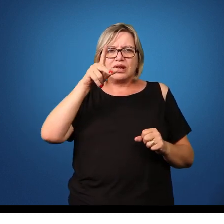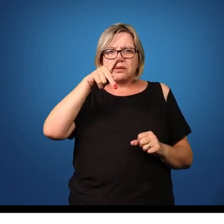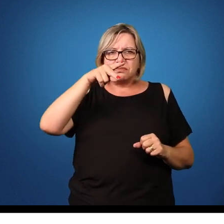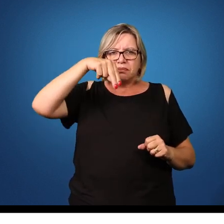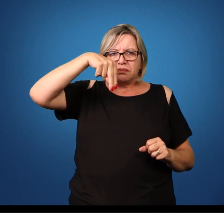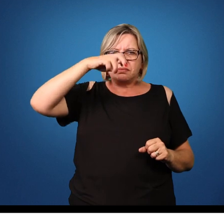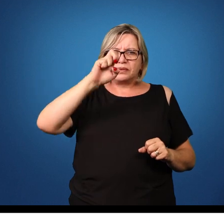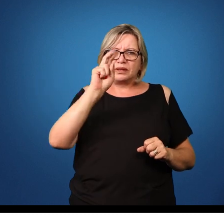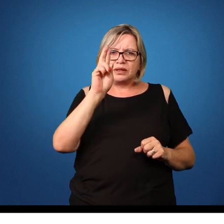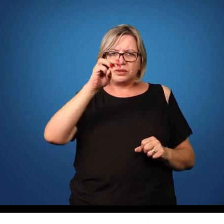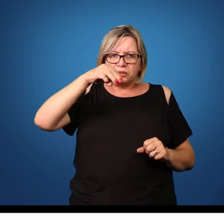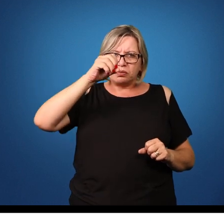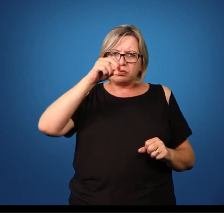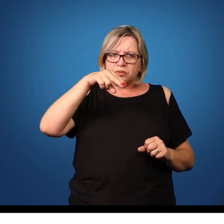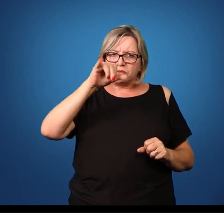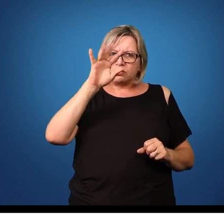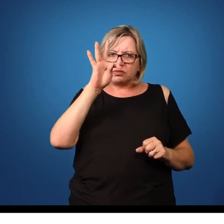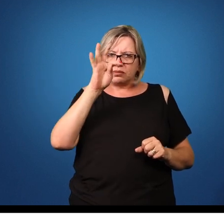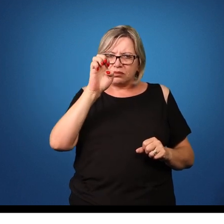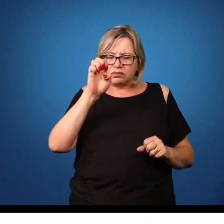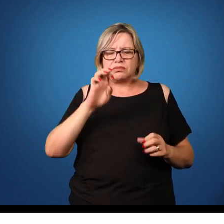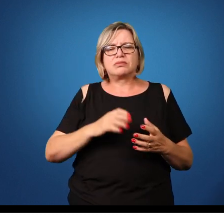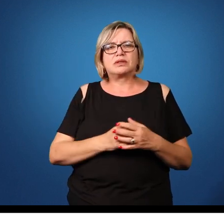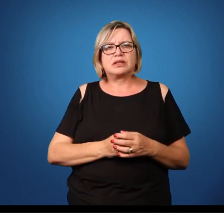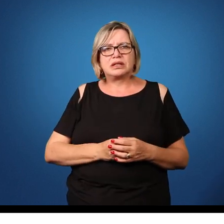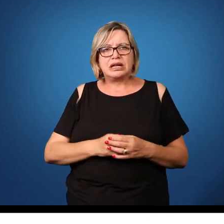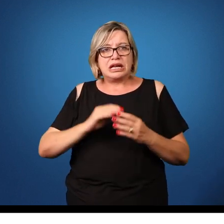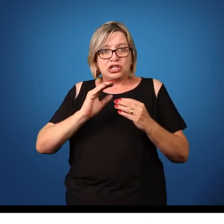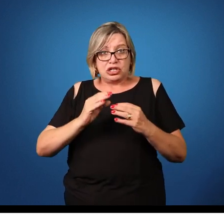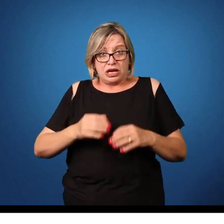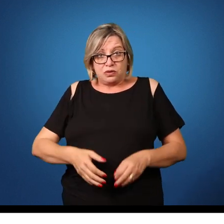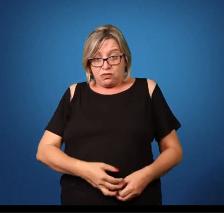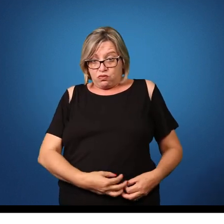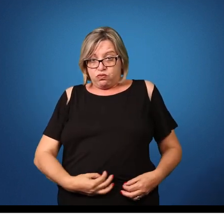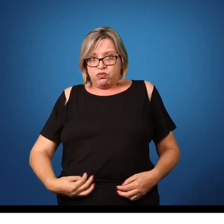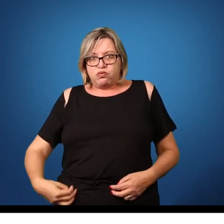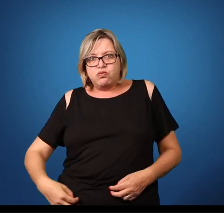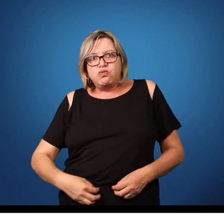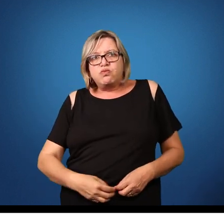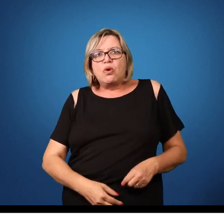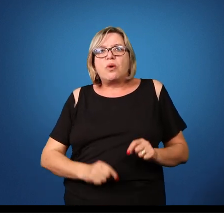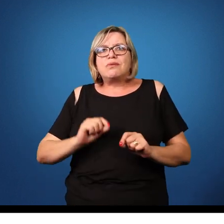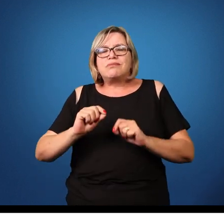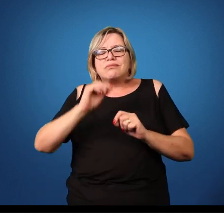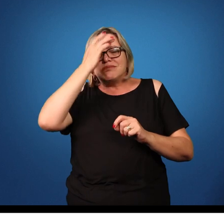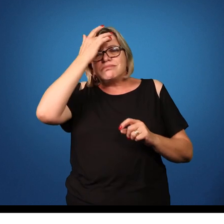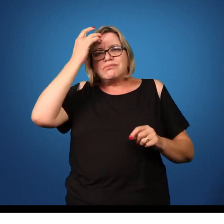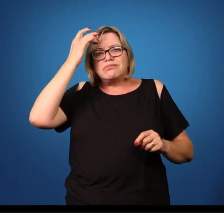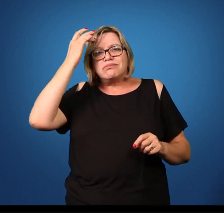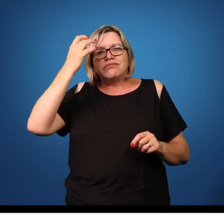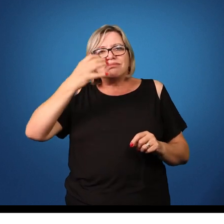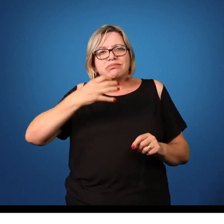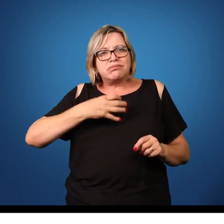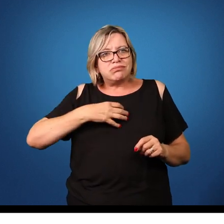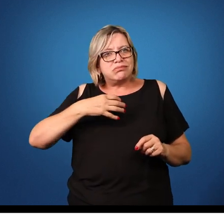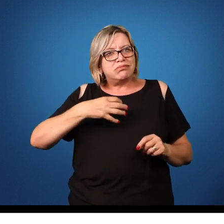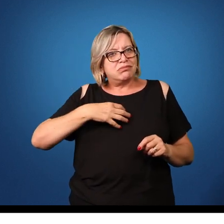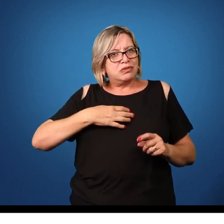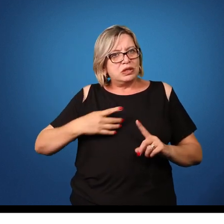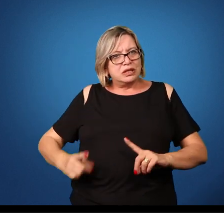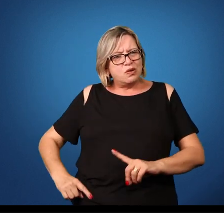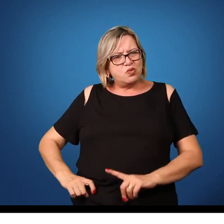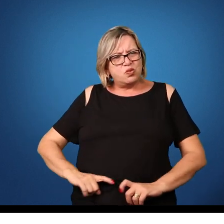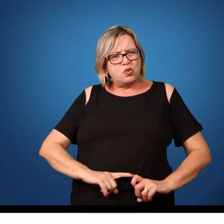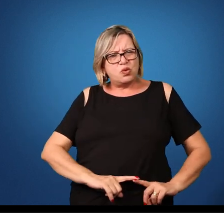presença desse verme na região do pulmão. Já a fase intestinal, que é caracterizada pela presença e